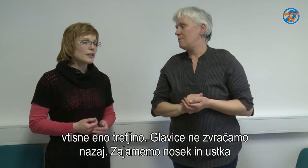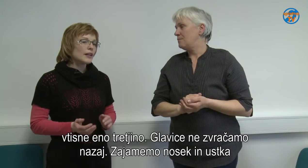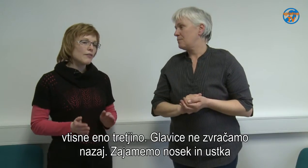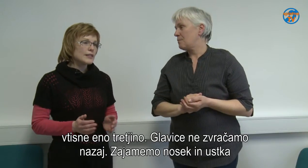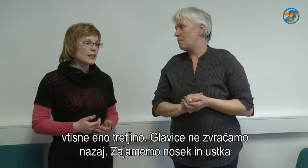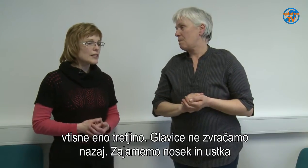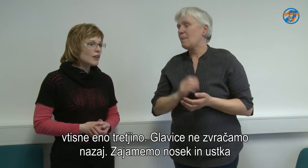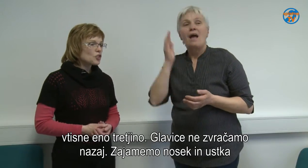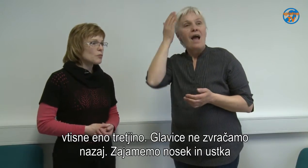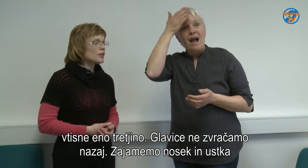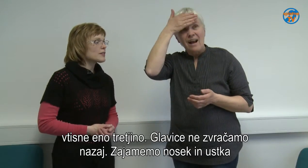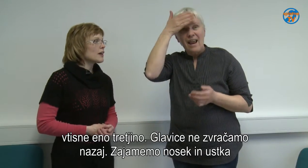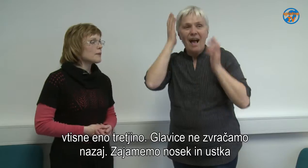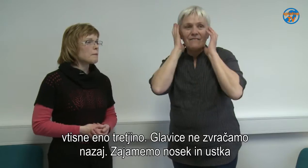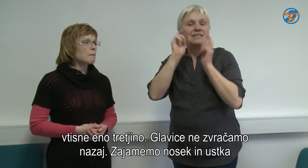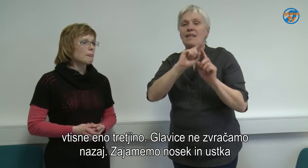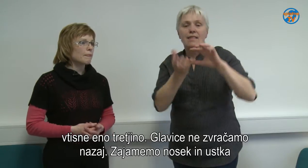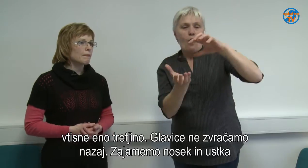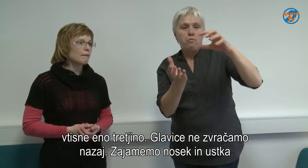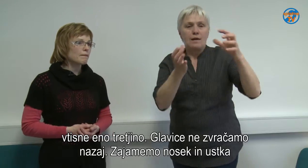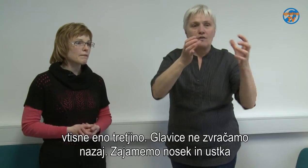glavice ne zvračamo nazaj.